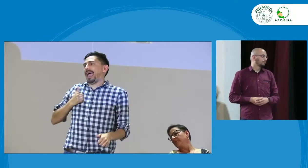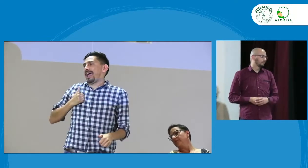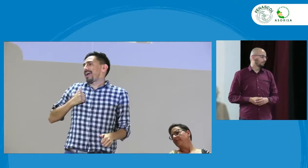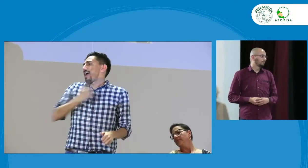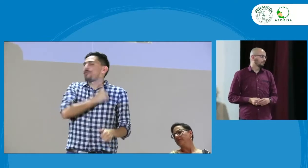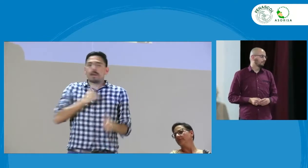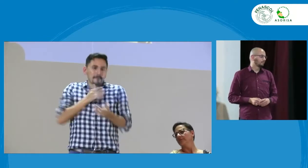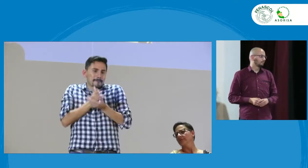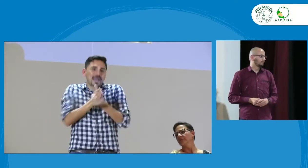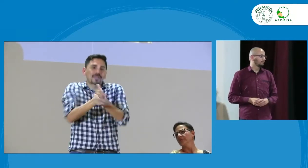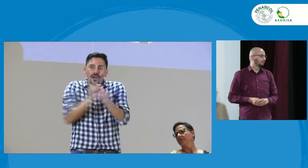institución privada